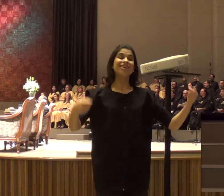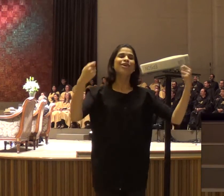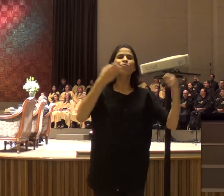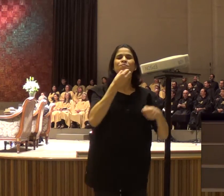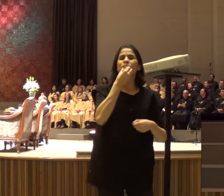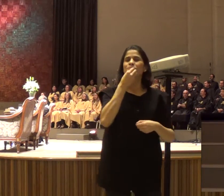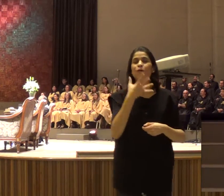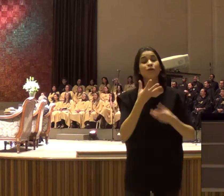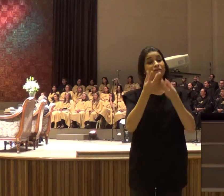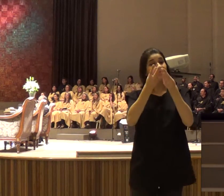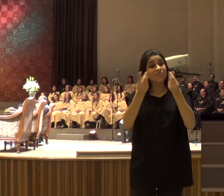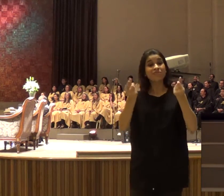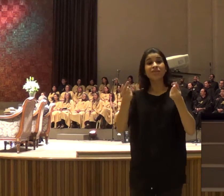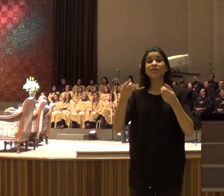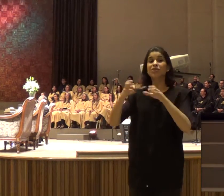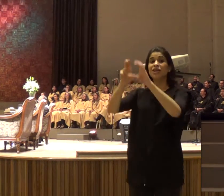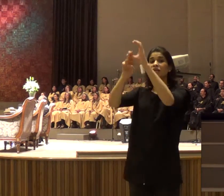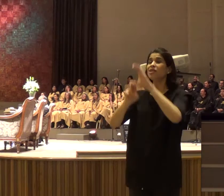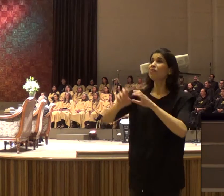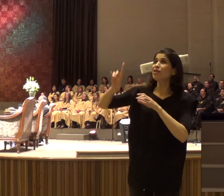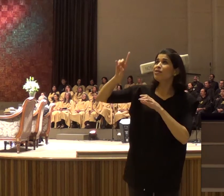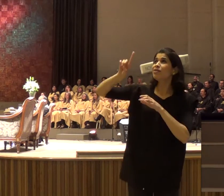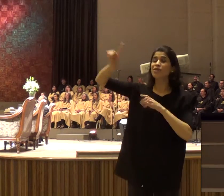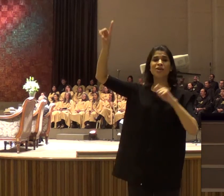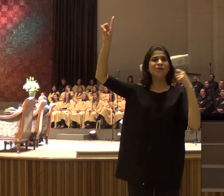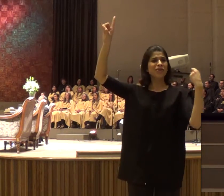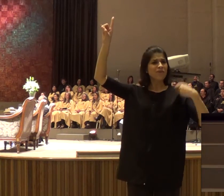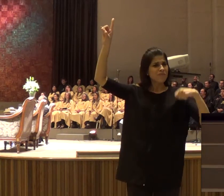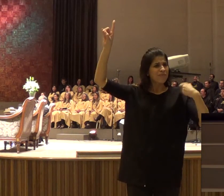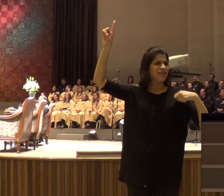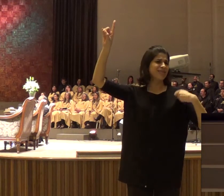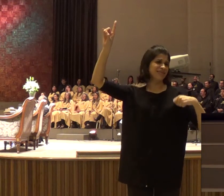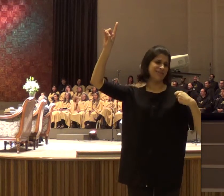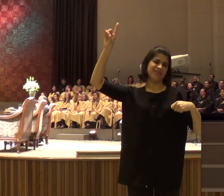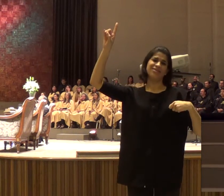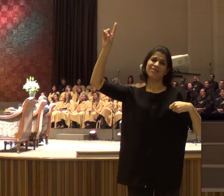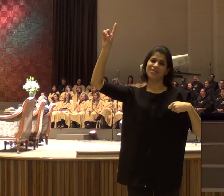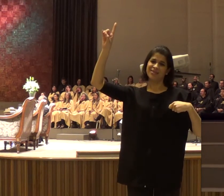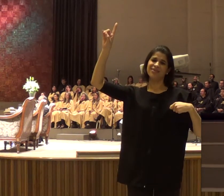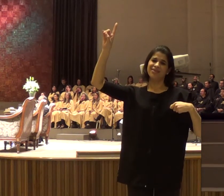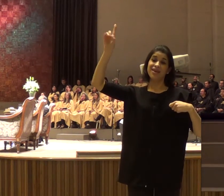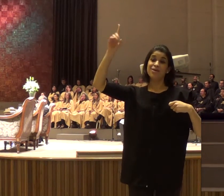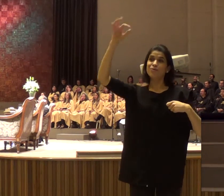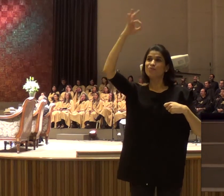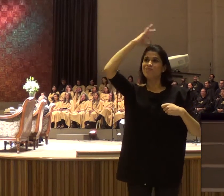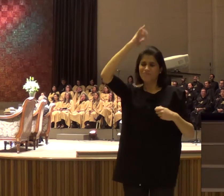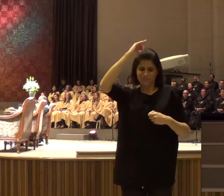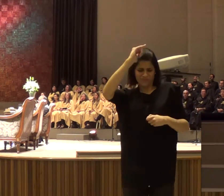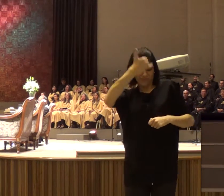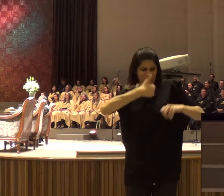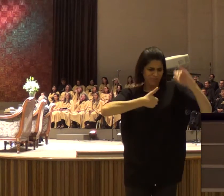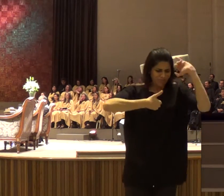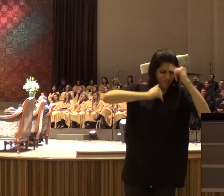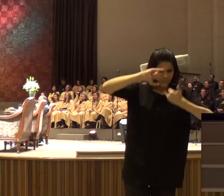Deus, e ver que não é coincidência, que não é nada disso, é mover do Espírito,